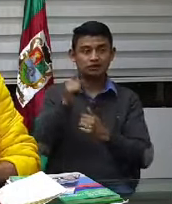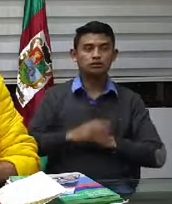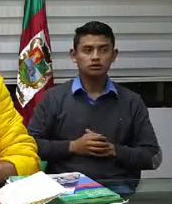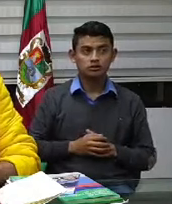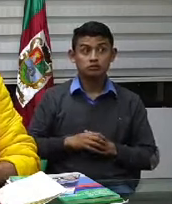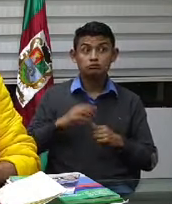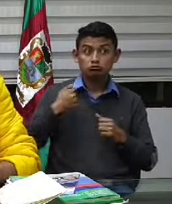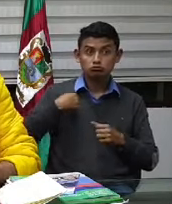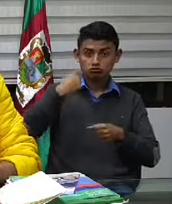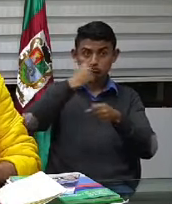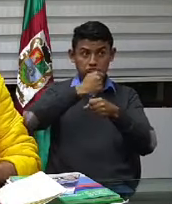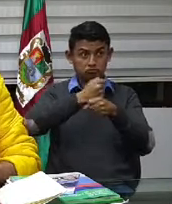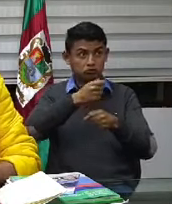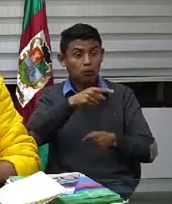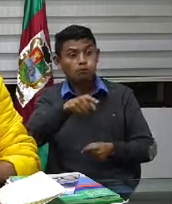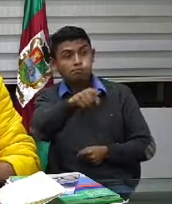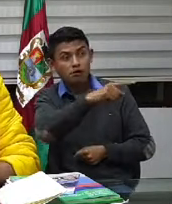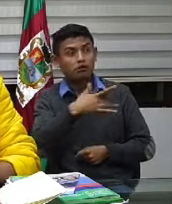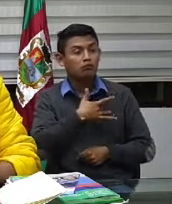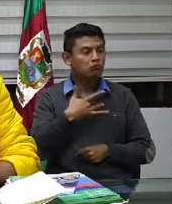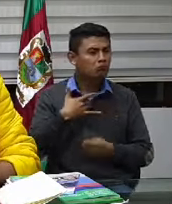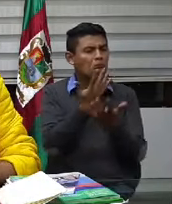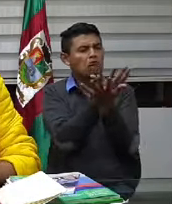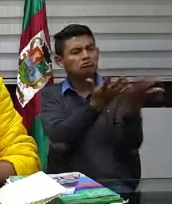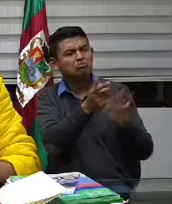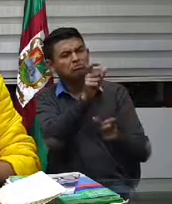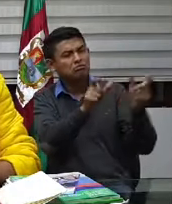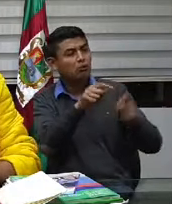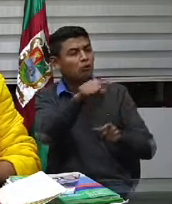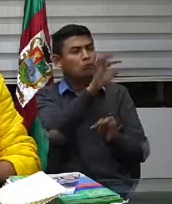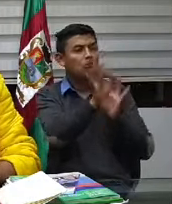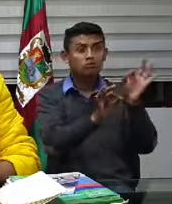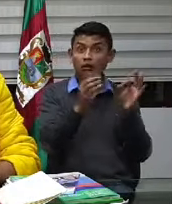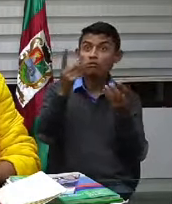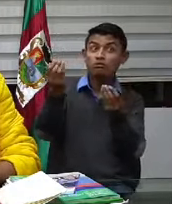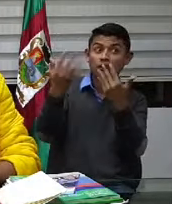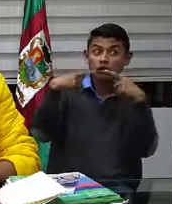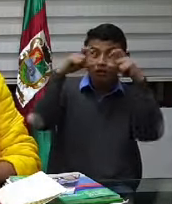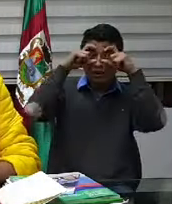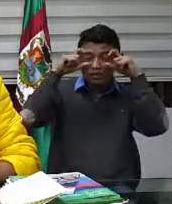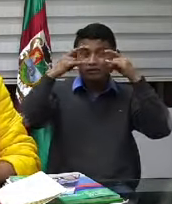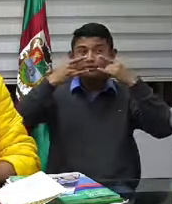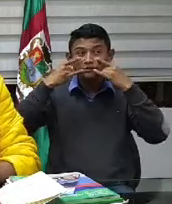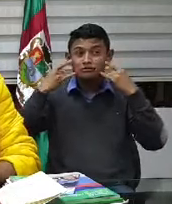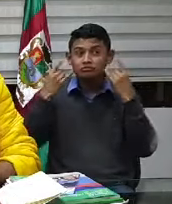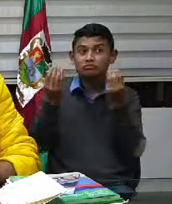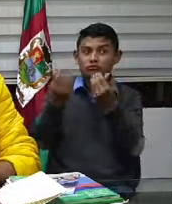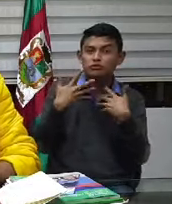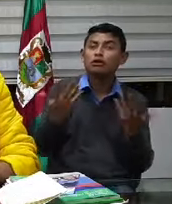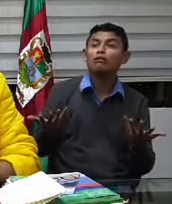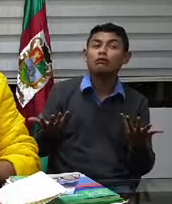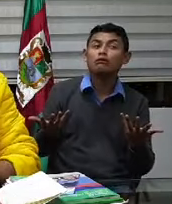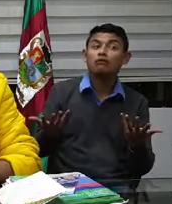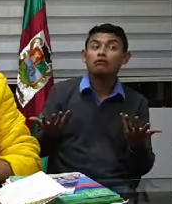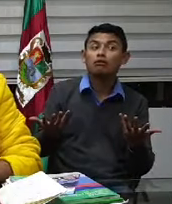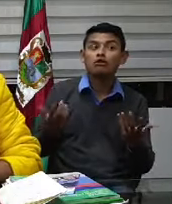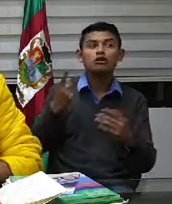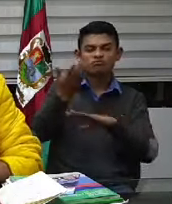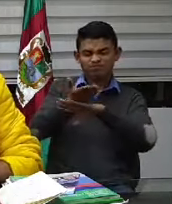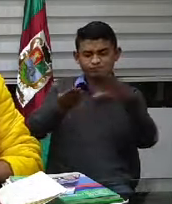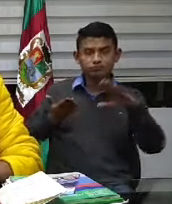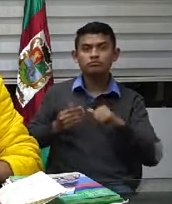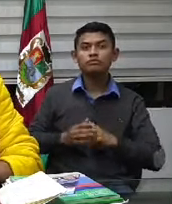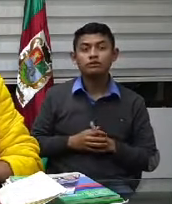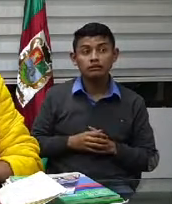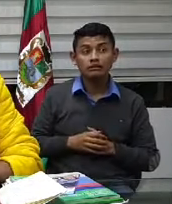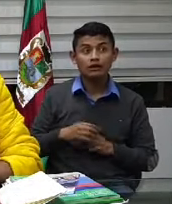ayudar a las personas entregar mi vida como lo han hecho ya dos colegas míos si es preciso pero también tenemos que exigir las condiciones adecuadas